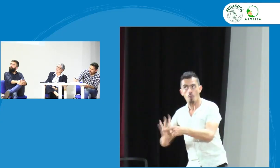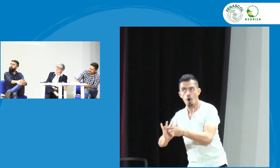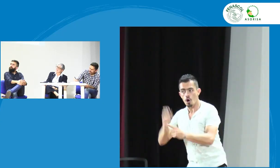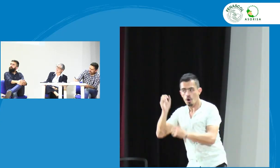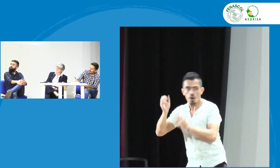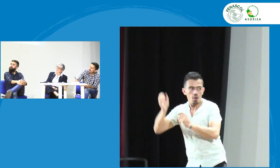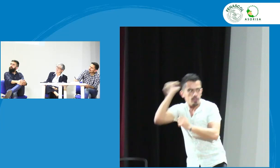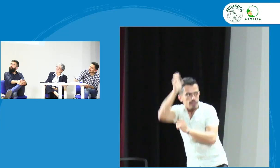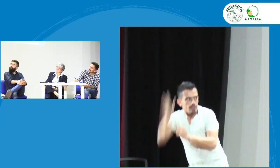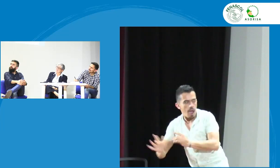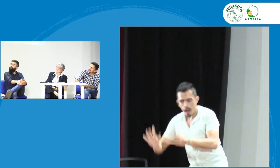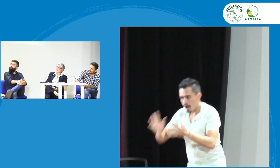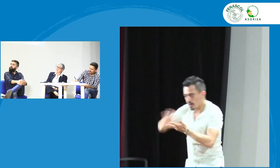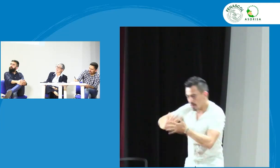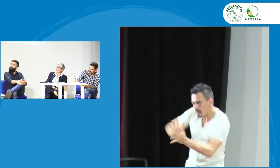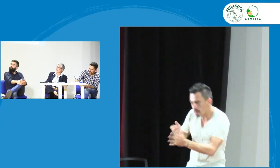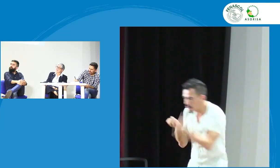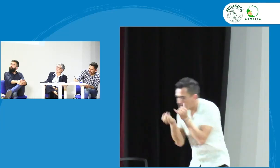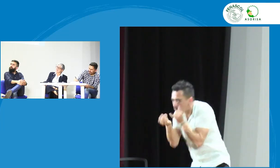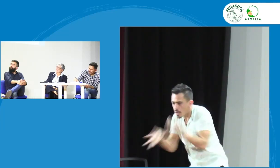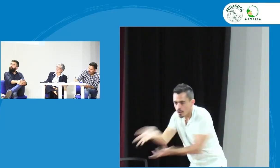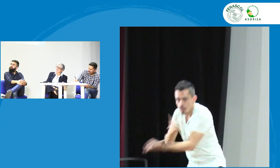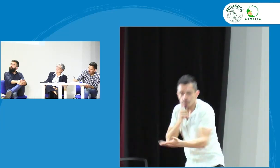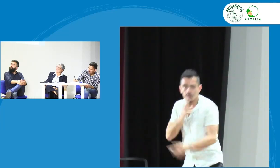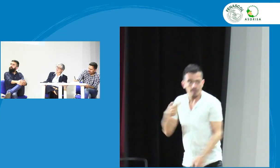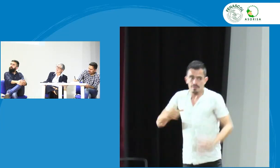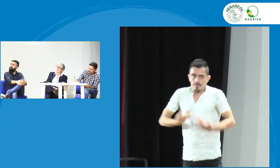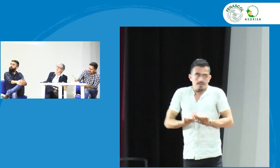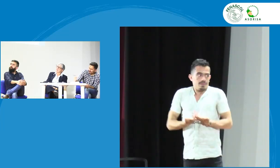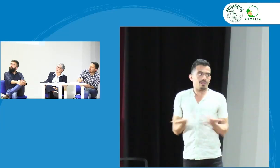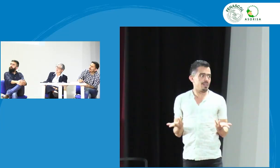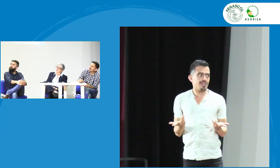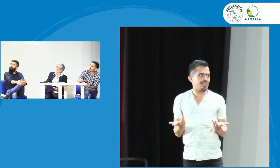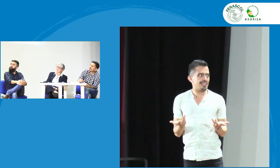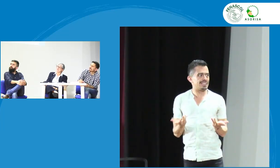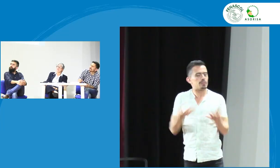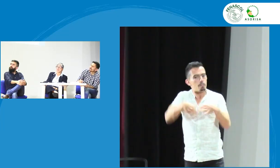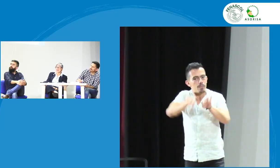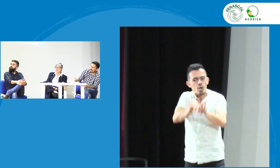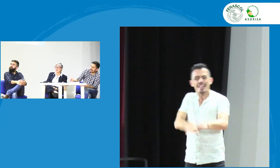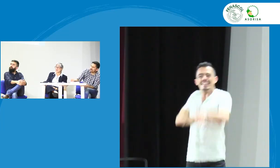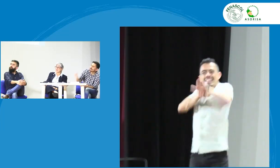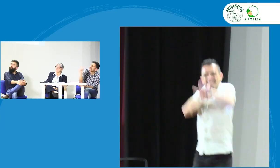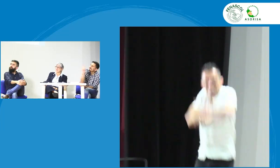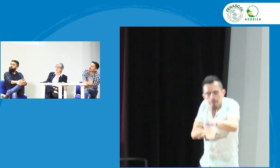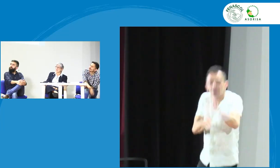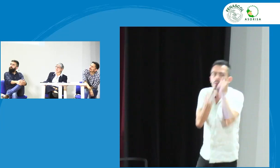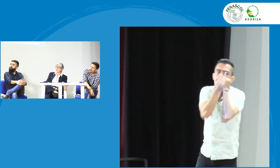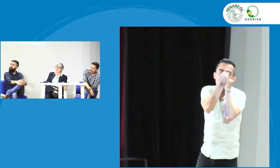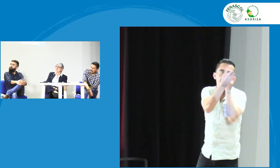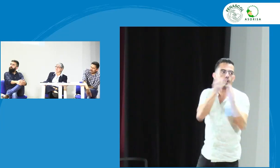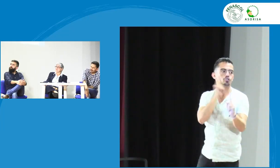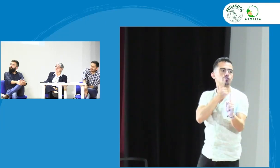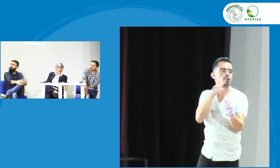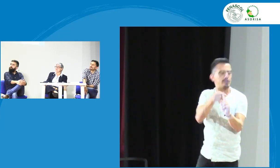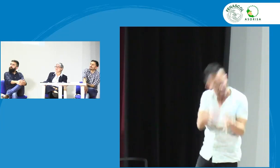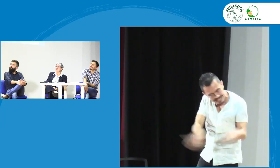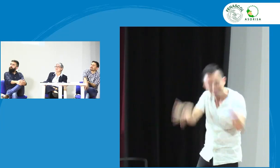un administrador de empresas va a pensarse las didácticas en cuanto a educación no necesitamos un